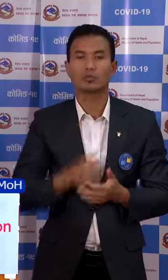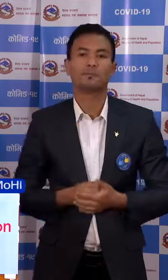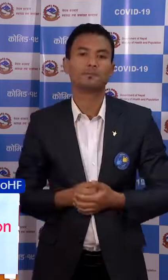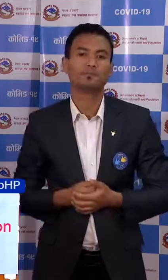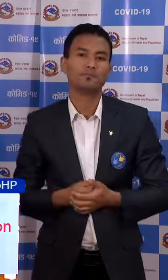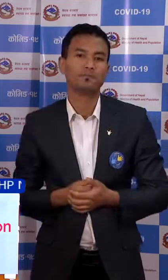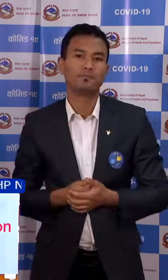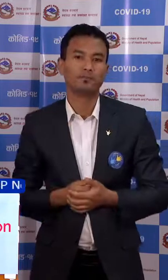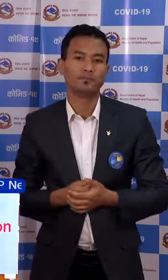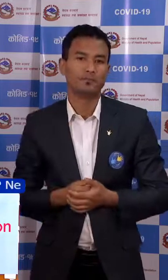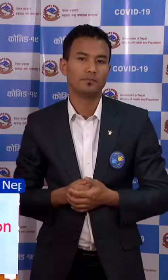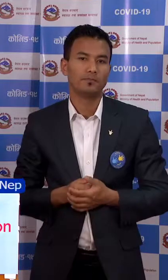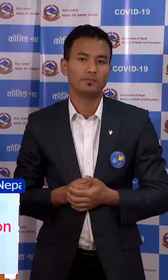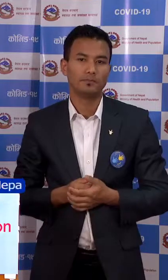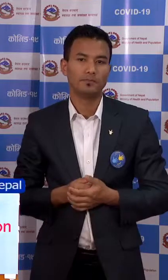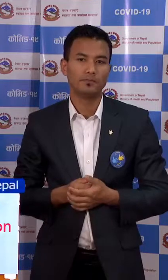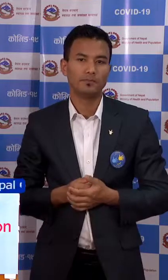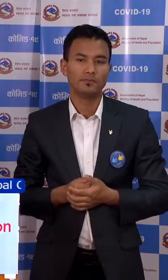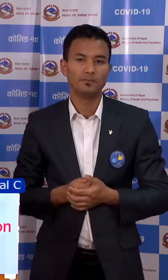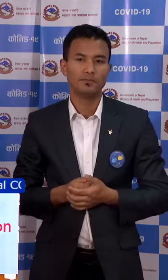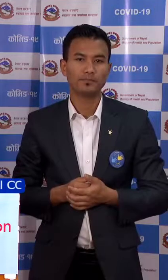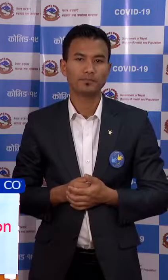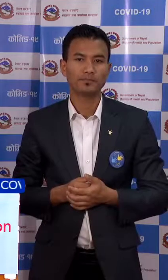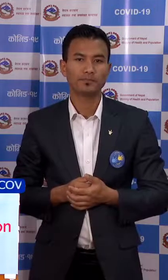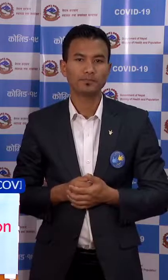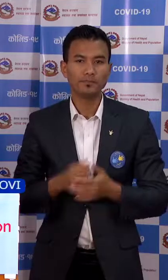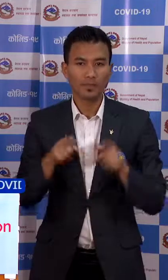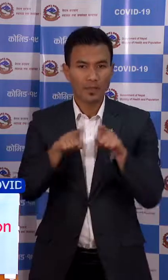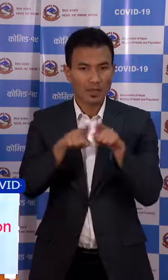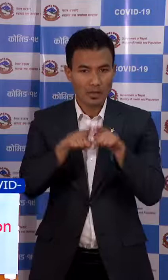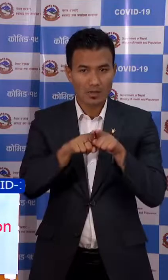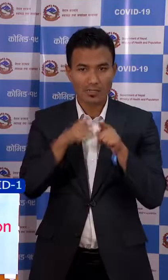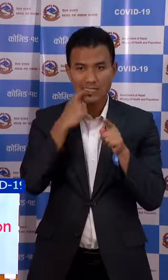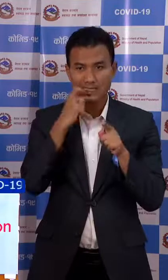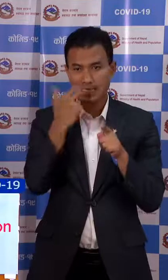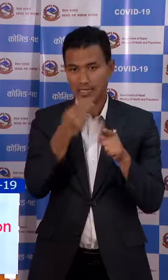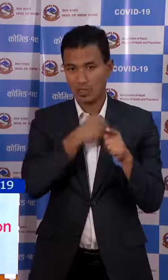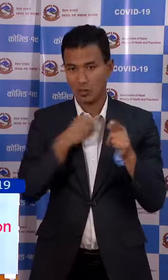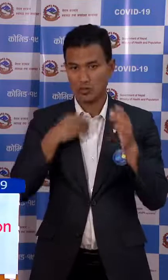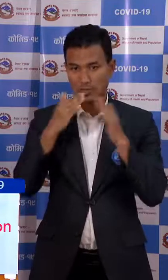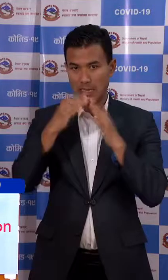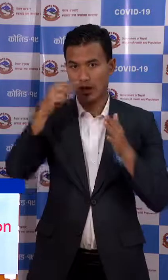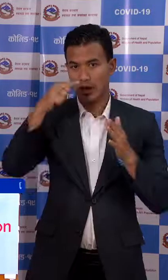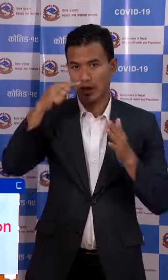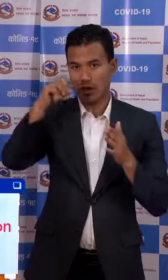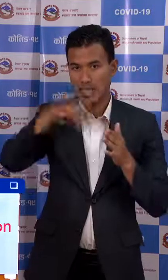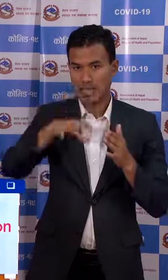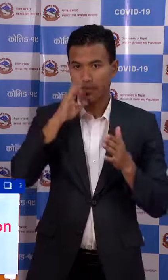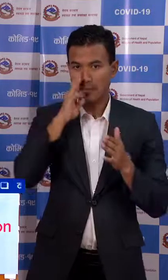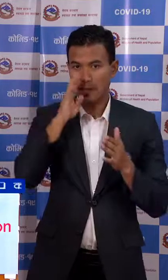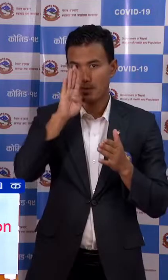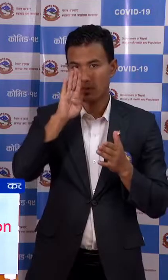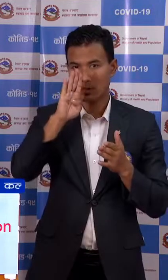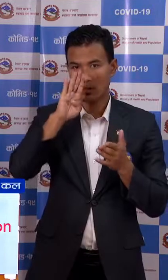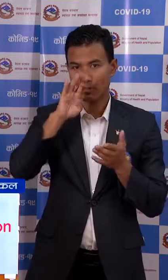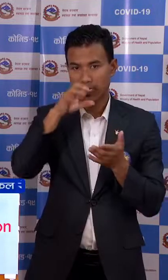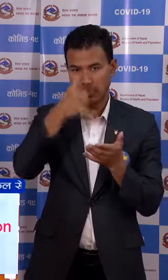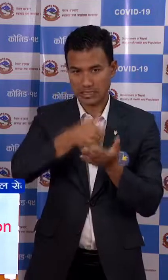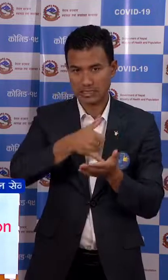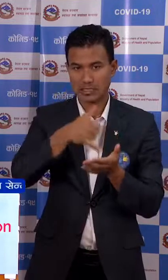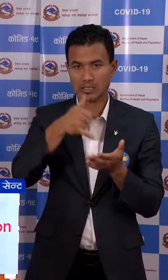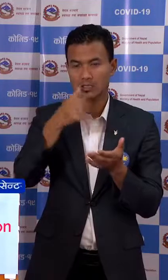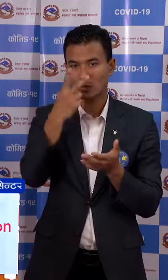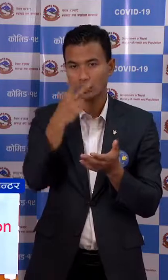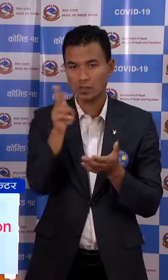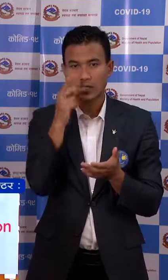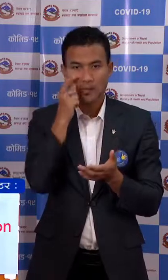गरी सेती अस्पताल कईलाली मा वजां का 2 महिला